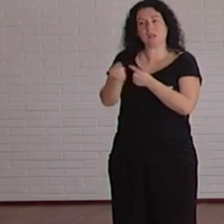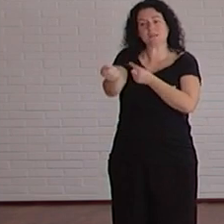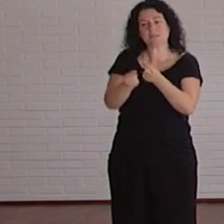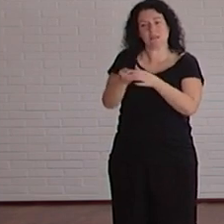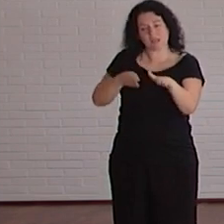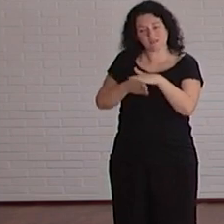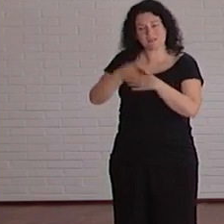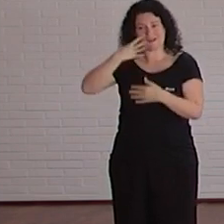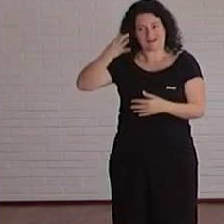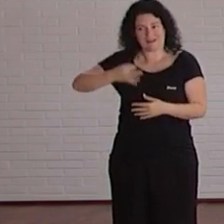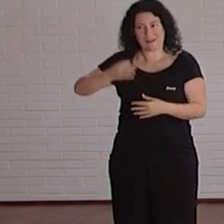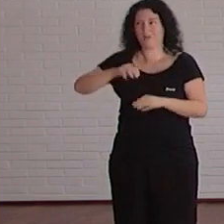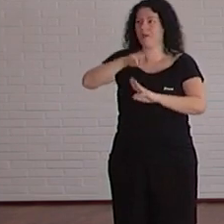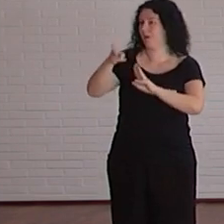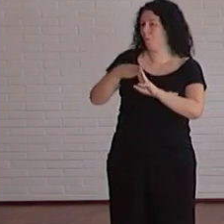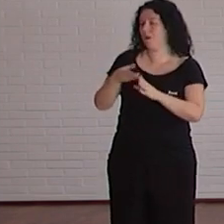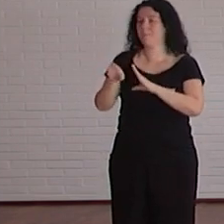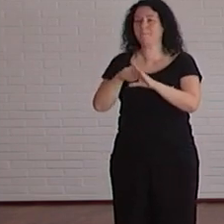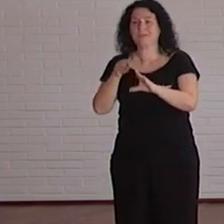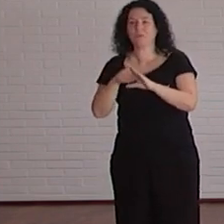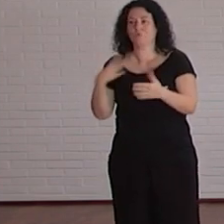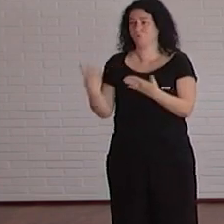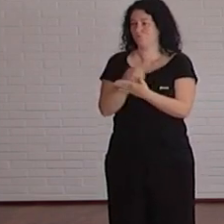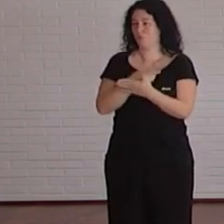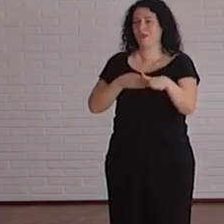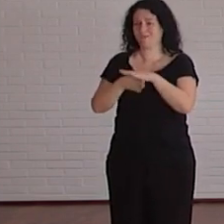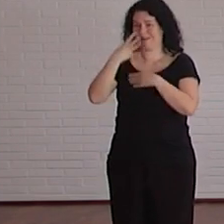cómo diseñar los vídeos la plataforma online etc.